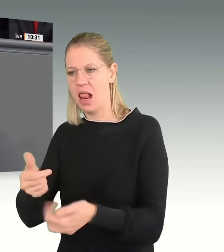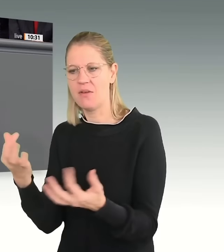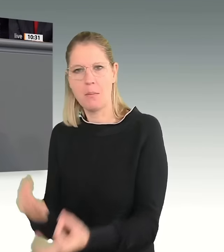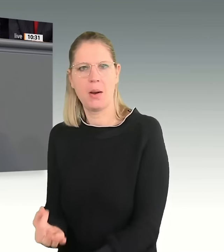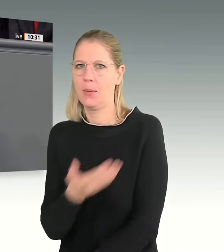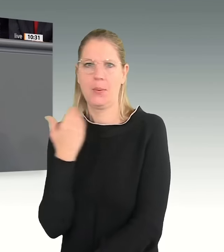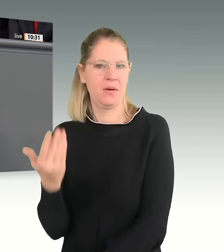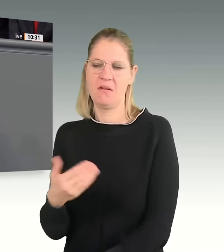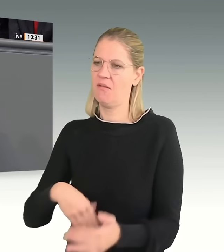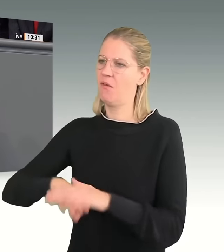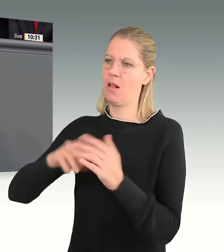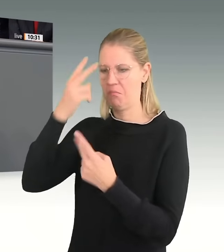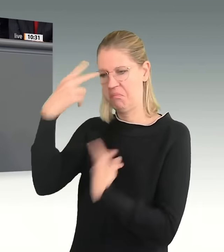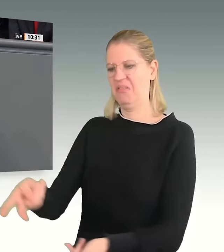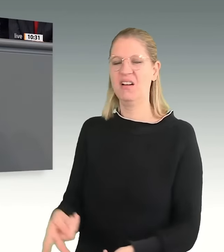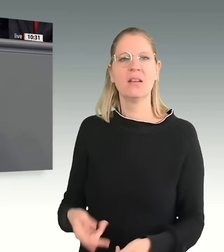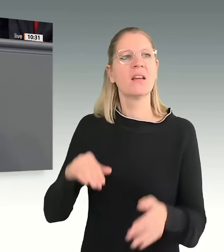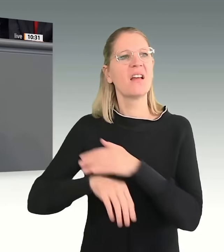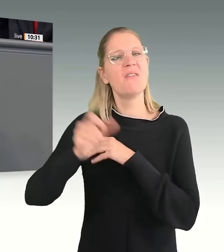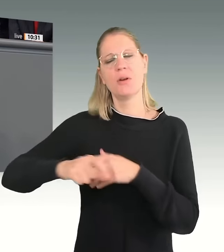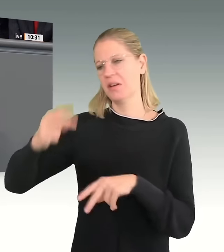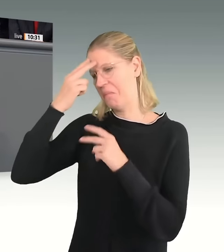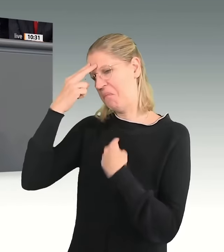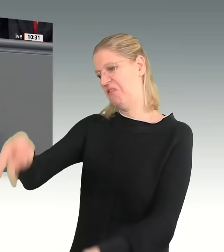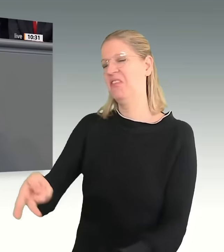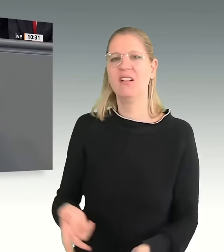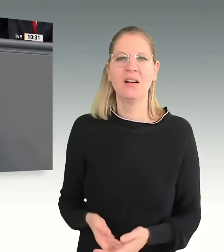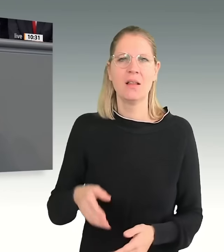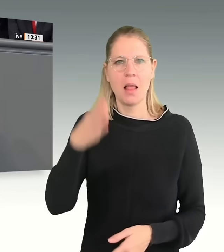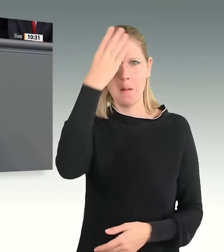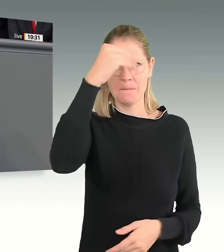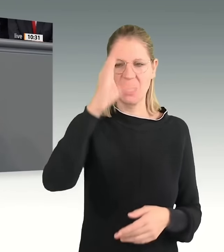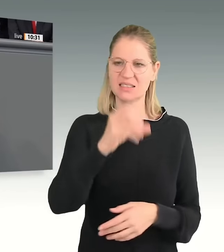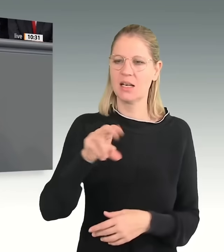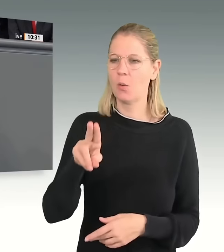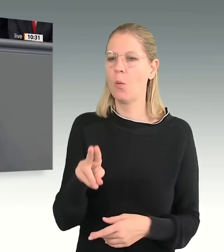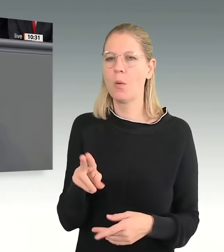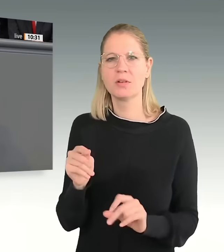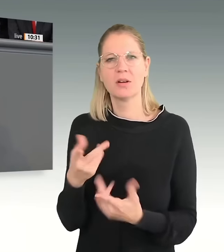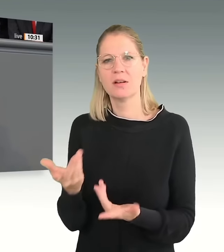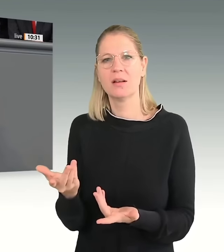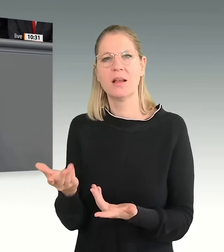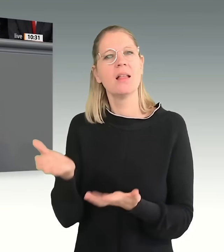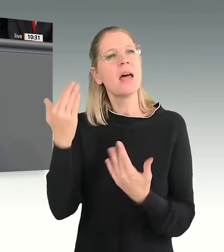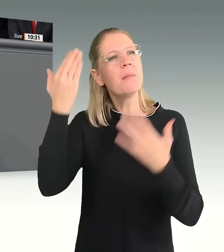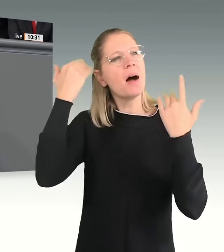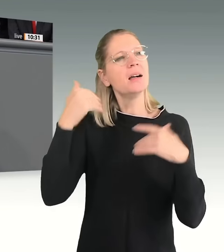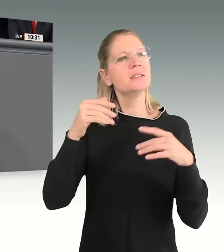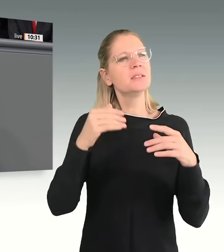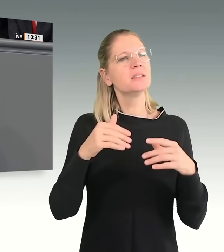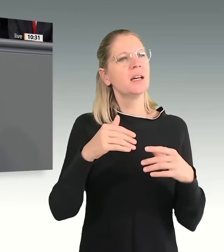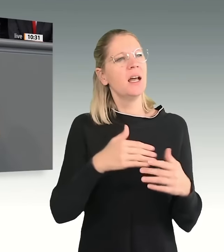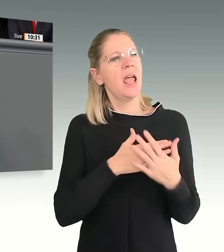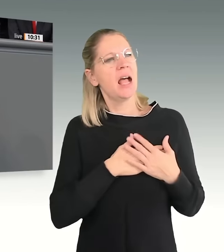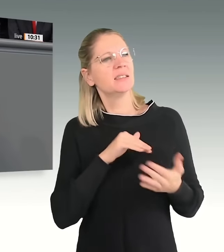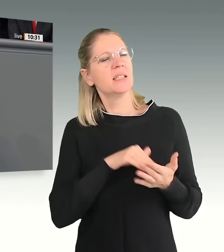feuchten Kehricht darum, was mit Geflüchteten passiert. Die Merz-CDU hat fast nichts mehr von dem, was sie einst groß gemacht hat. Und das sollte Ihnen